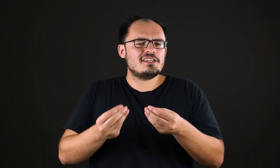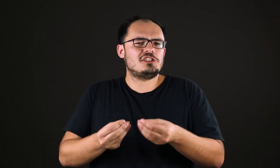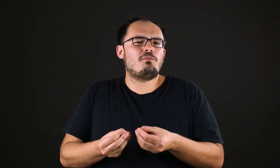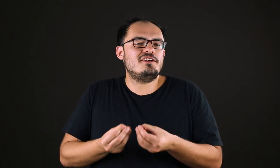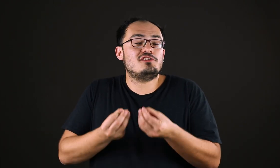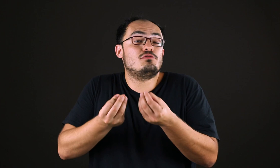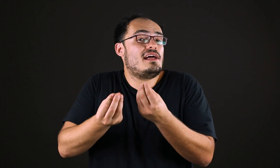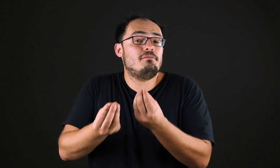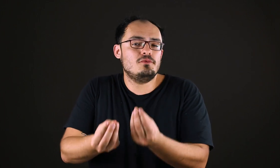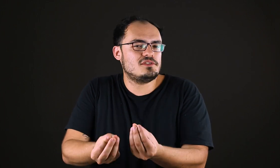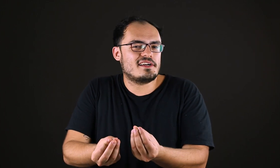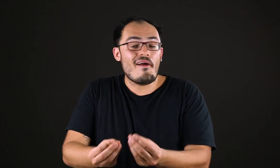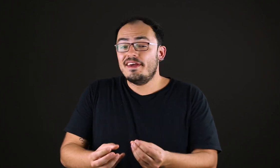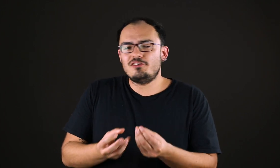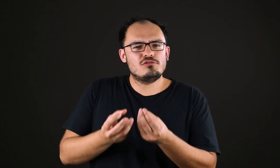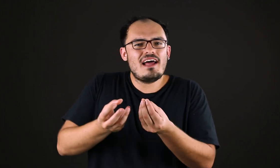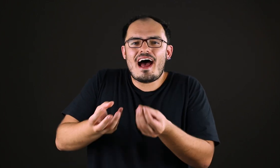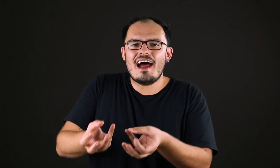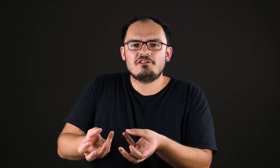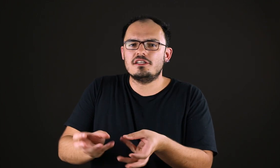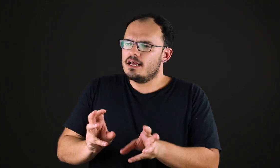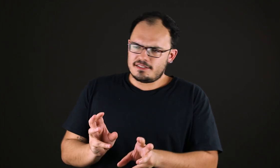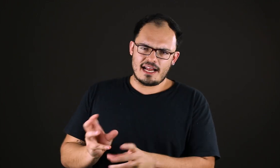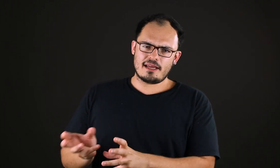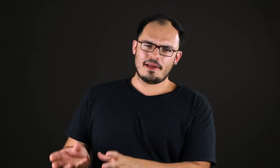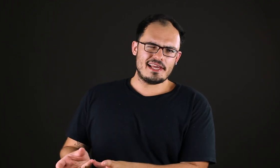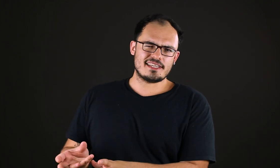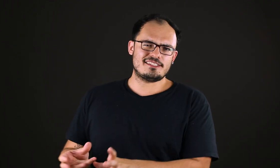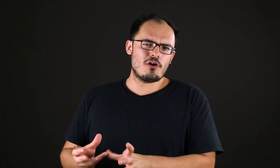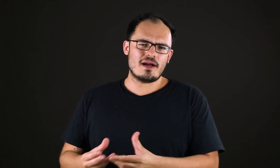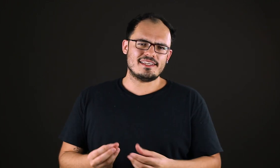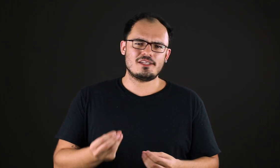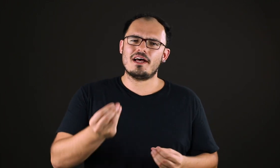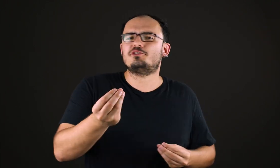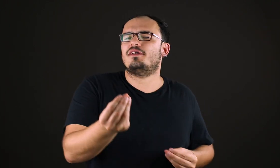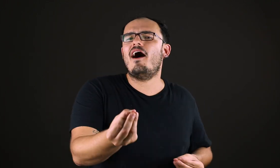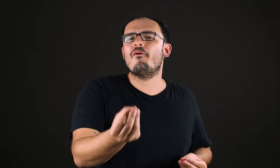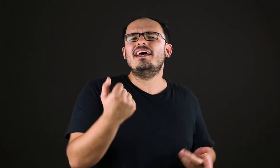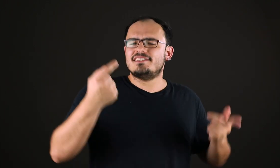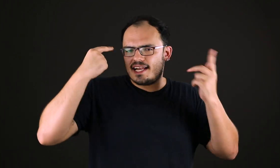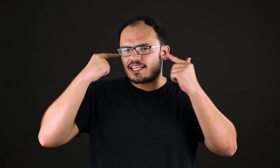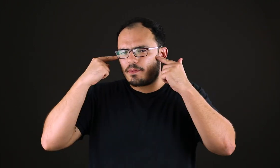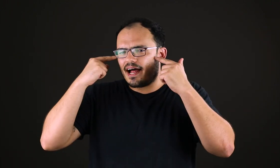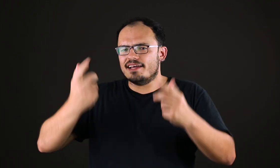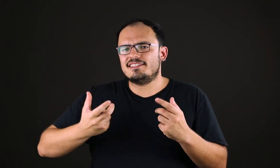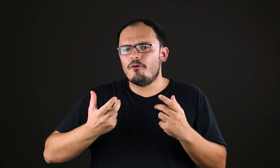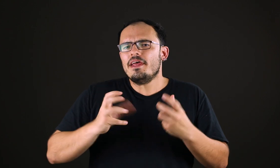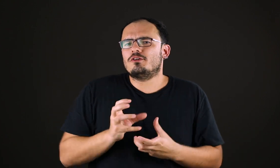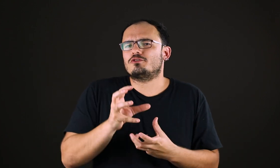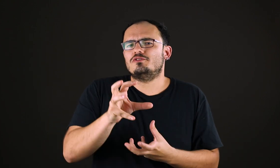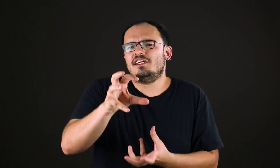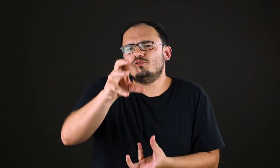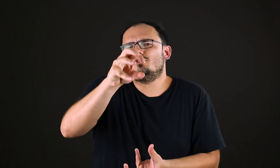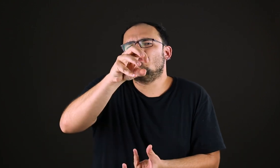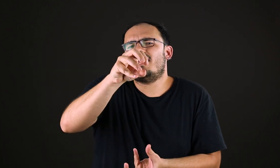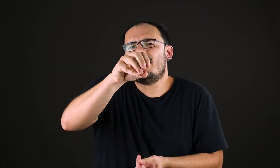a gente pode estudar música e estudar arte? Será que a beleza, então, é uma questão racional? Será que, pela razão, nós conseguimos encontrar